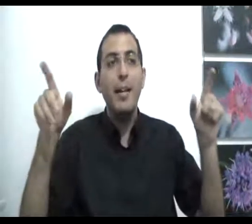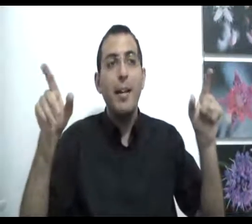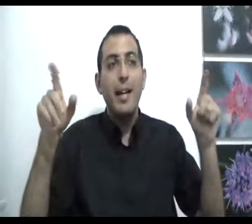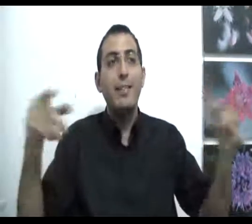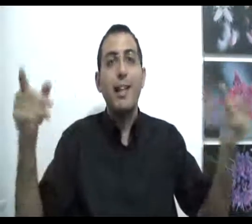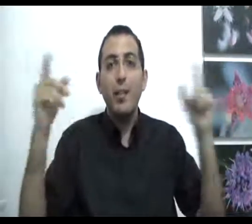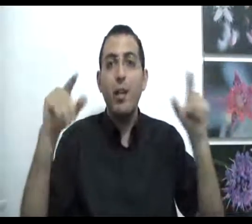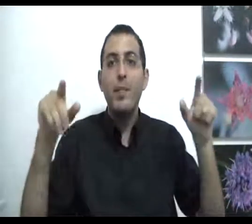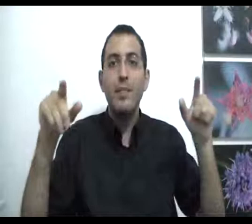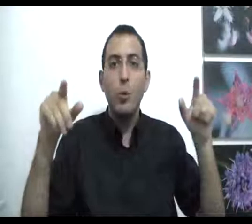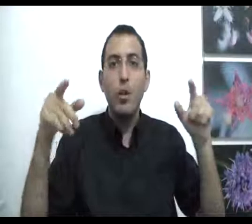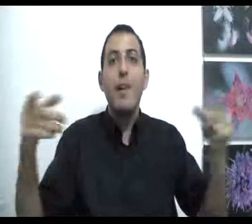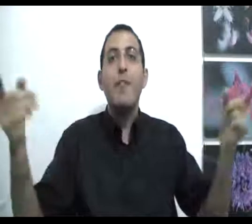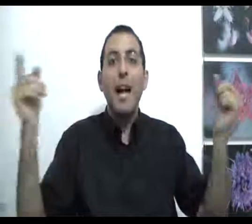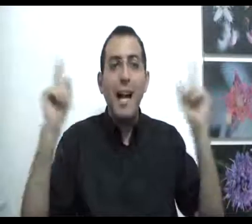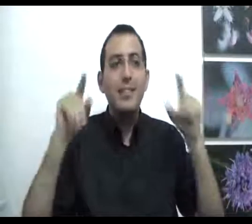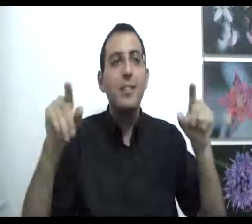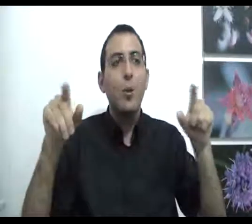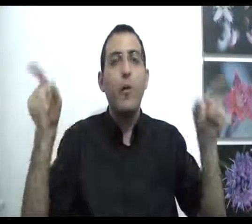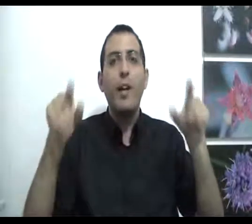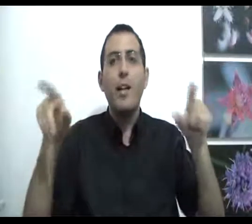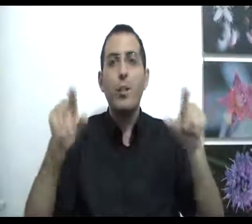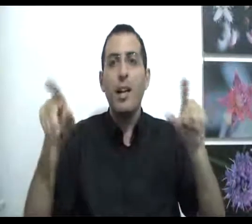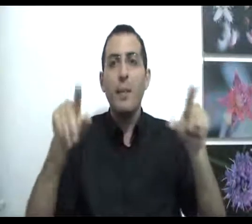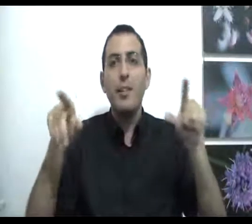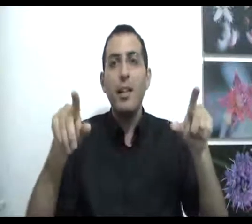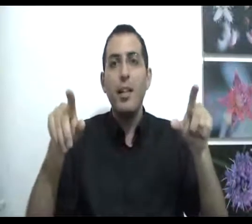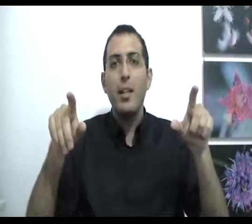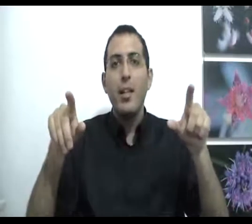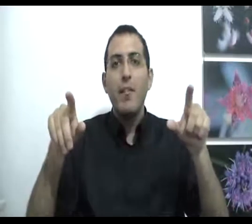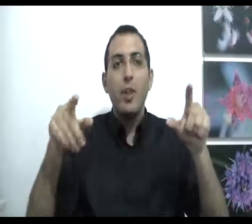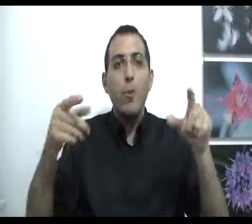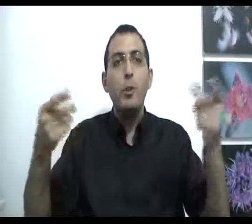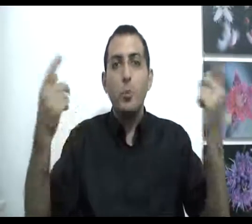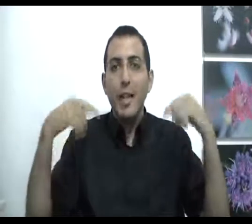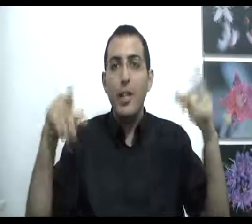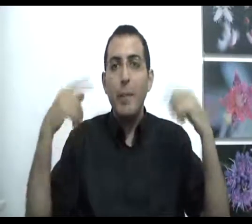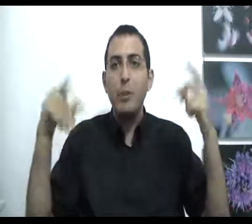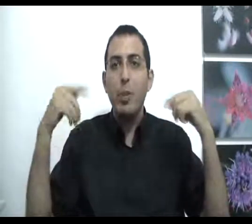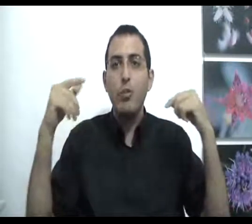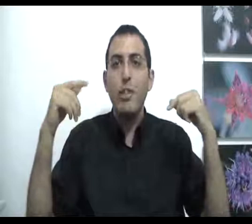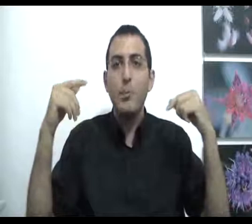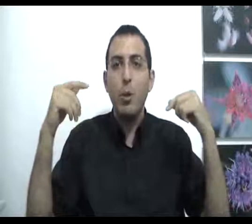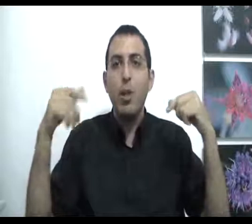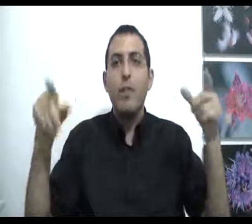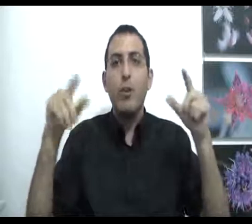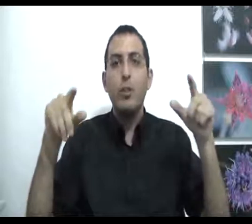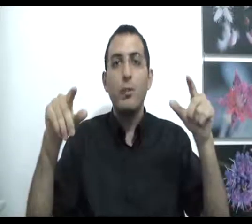את השכל של המציאות ואז הוא הופך להיות חכם אמיתי ולא משוגש שחי בשגונות של עצמו וחושב שהוא